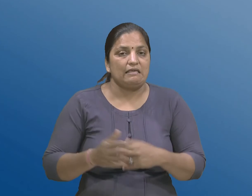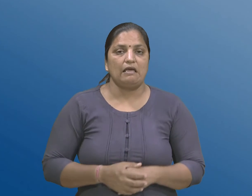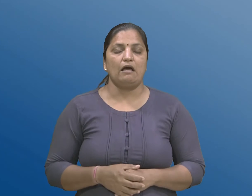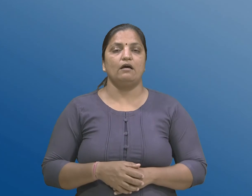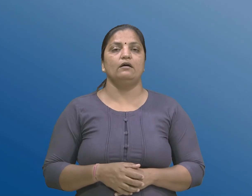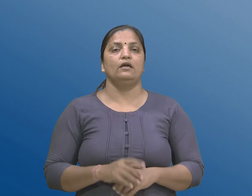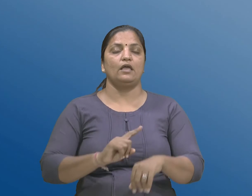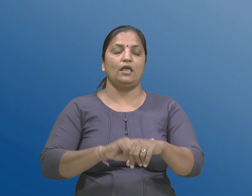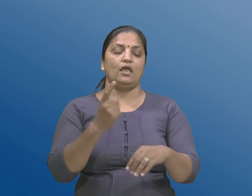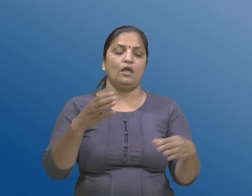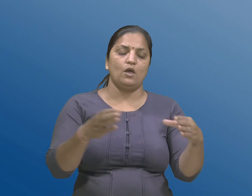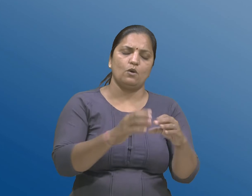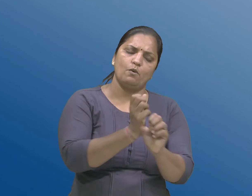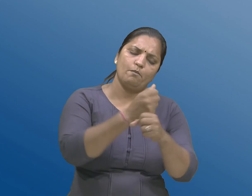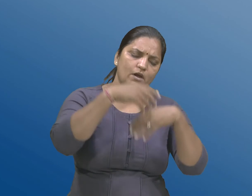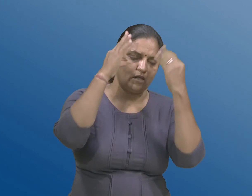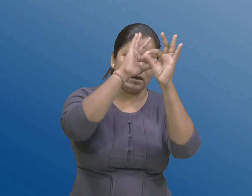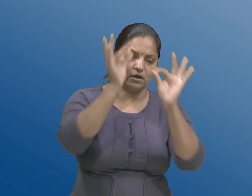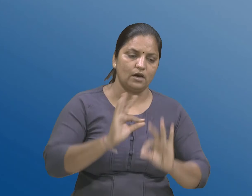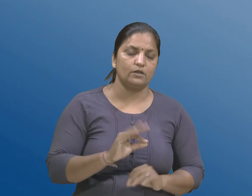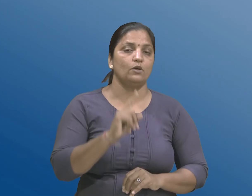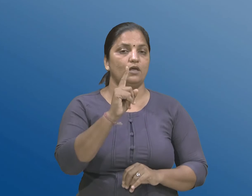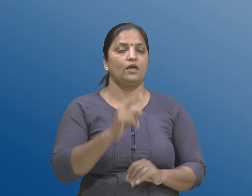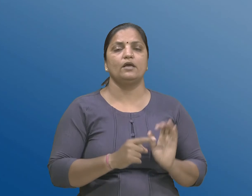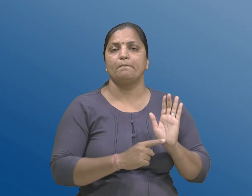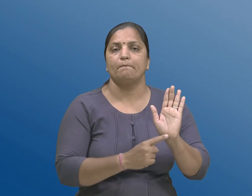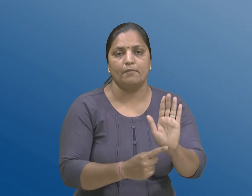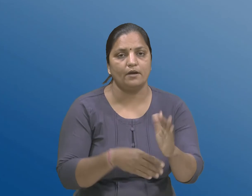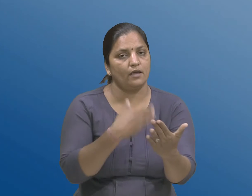एक गुरू बने लूँछे त्यां एक गुरू समक्ष मुक्वामा आउशे